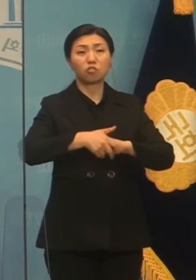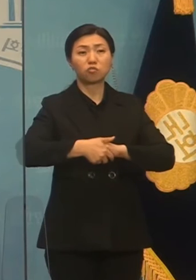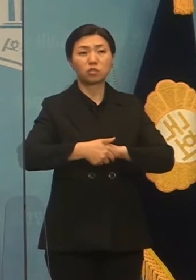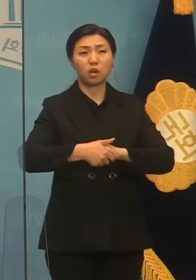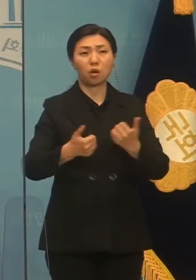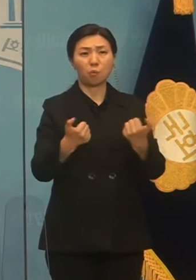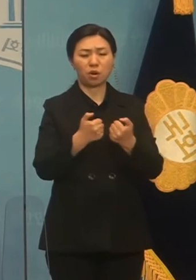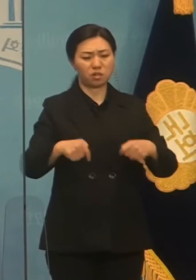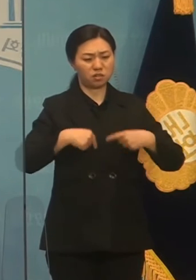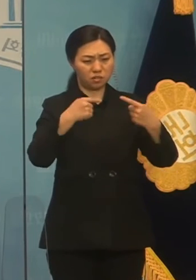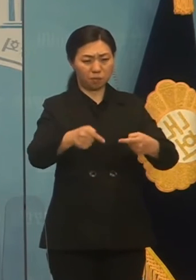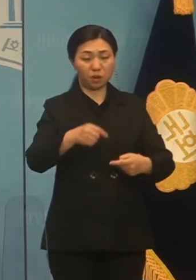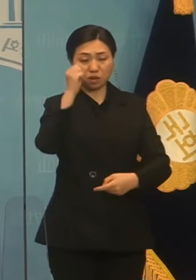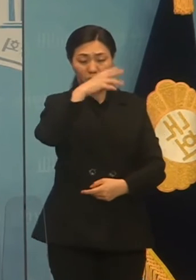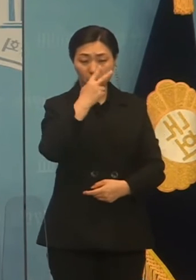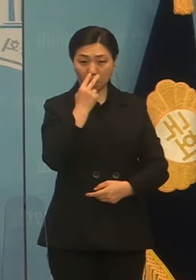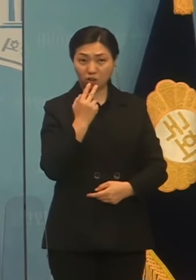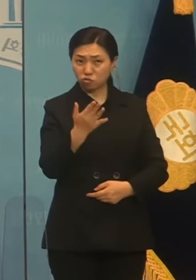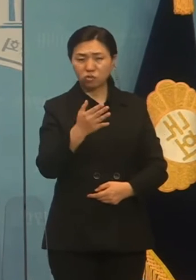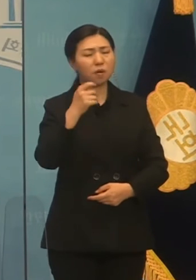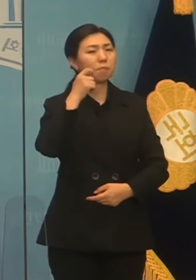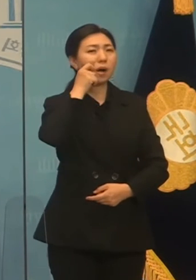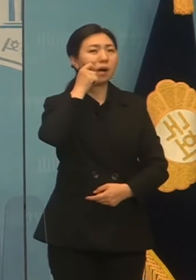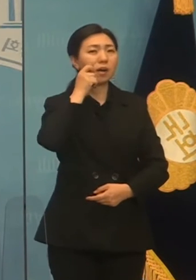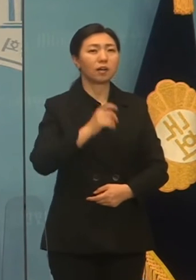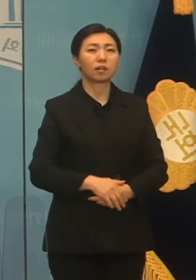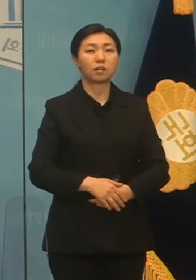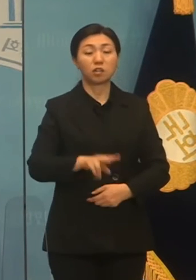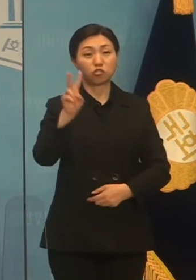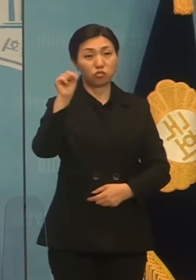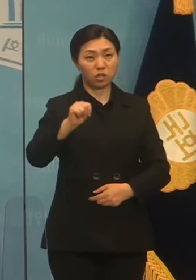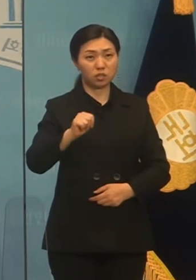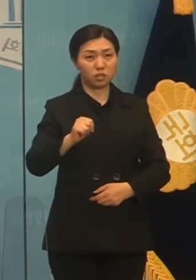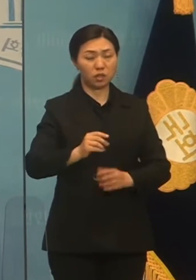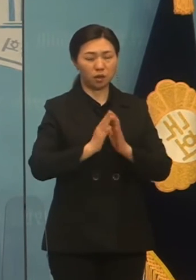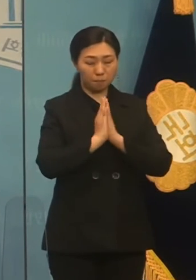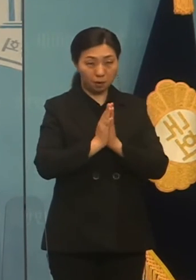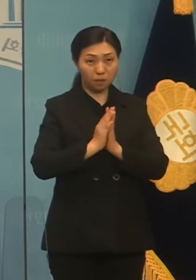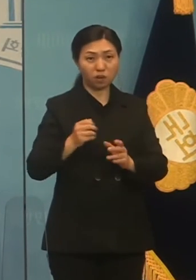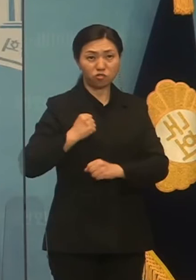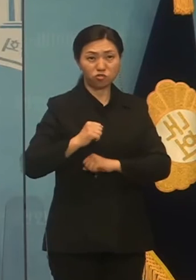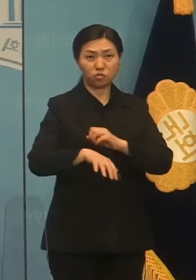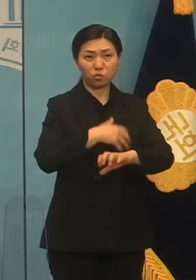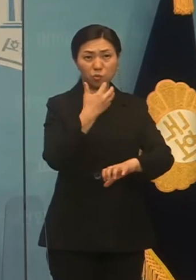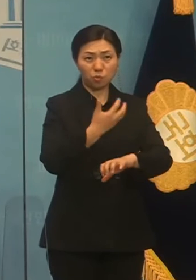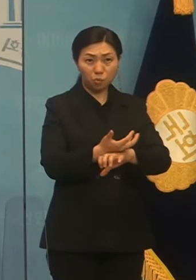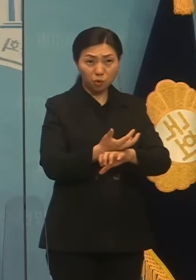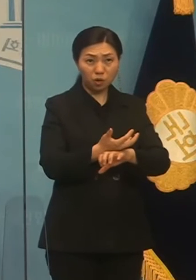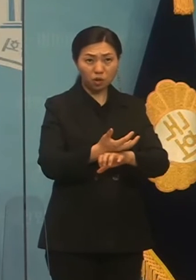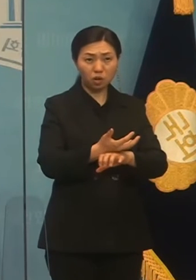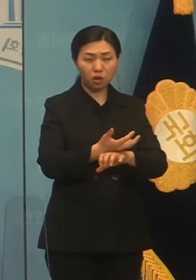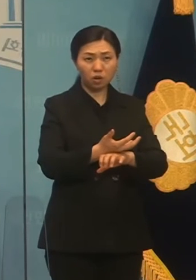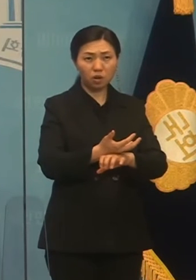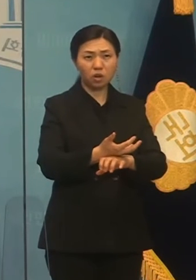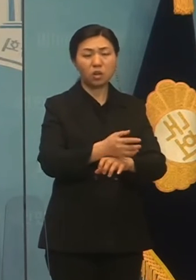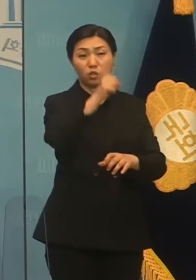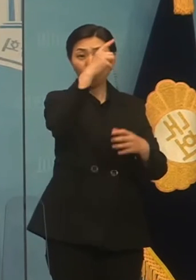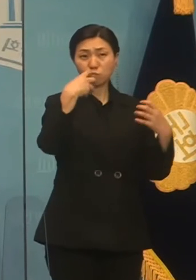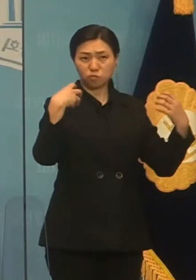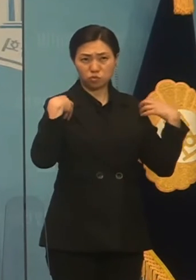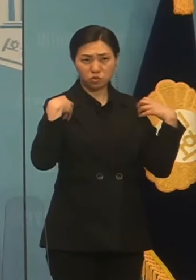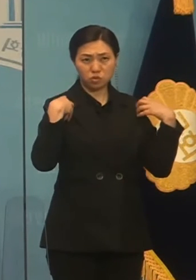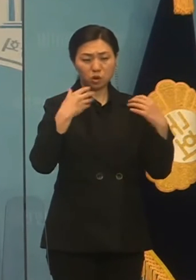수 없습니다. 유엔은 오늘까지도 미얀마 군부를 미얀마 공식 정권으로 인정하고 있지 않으며